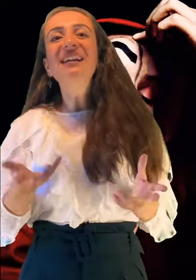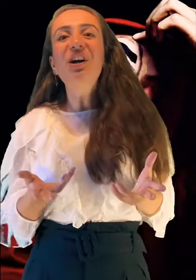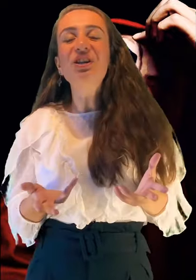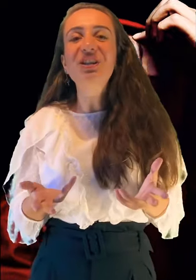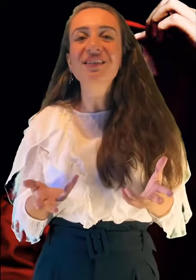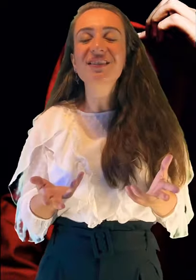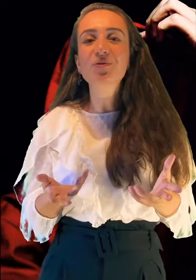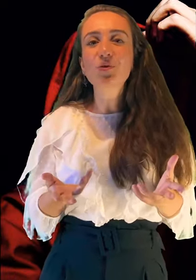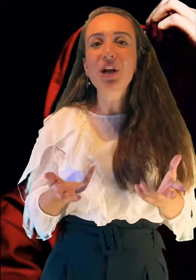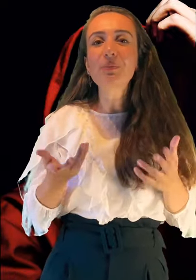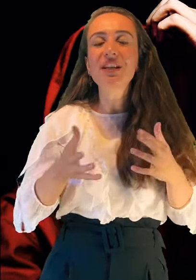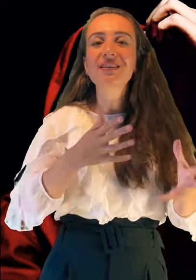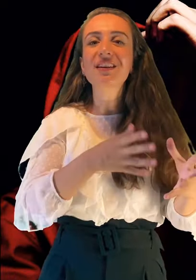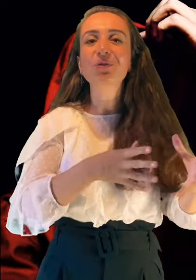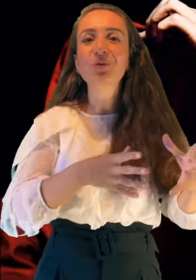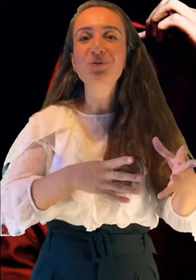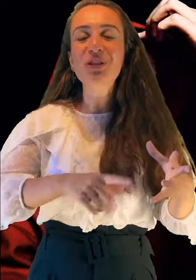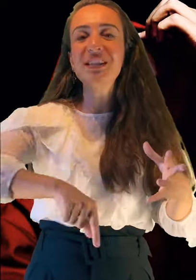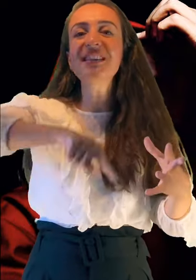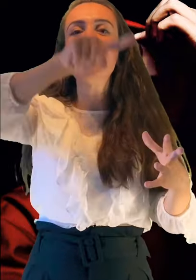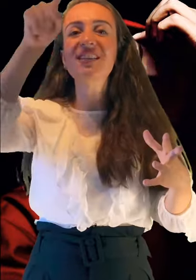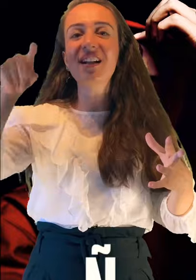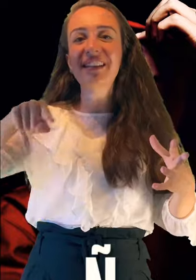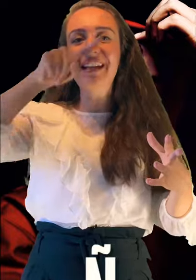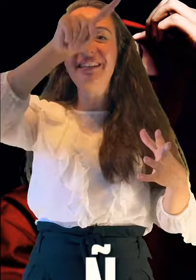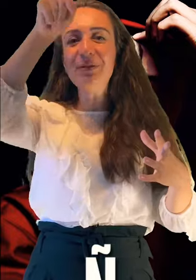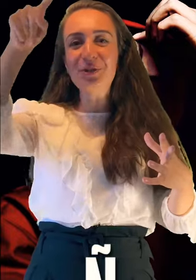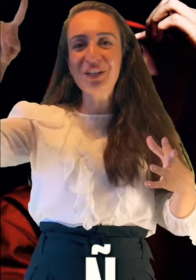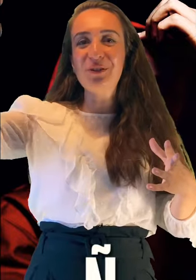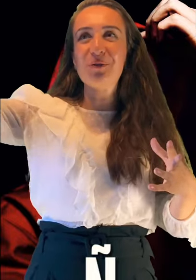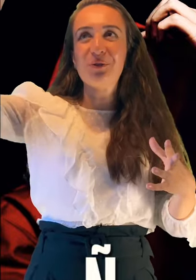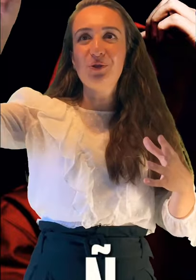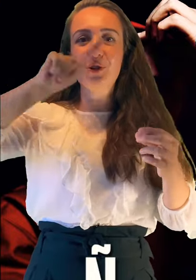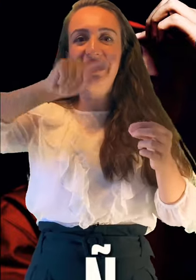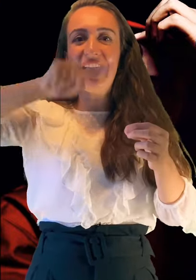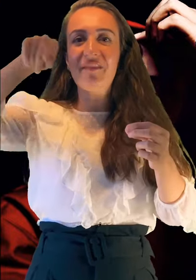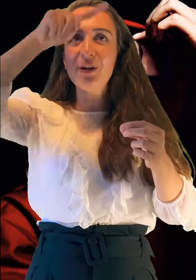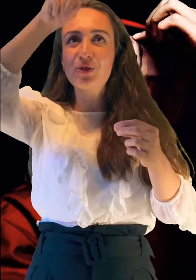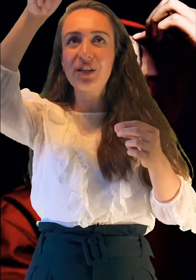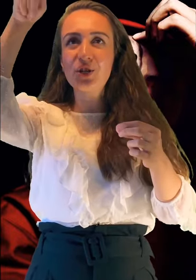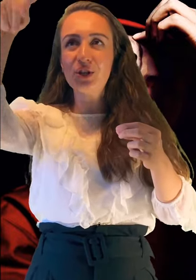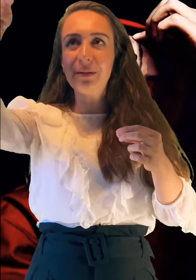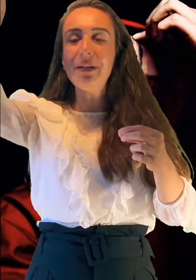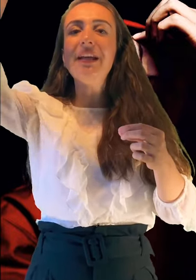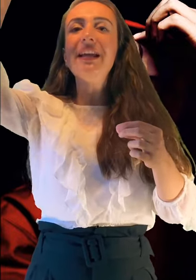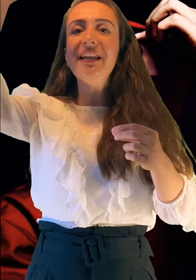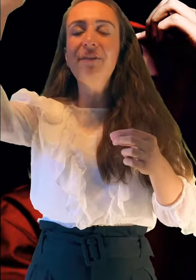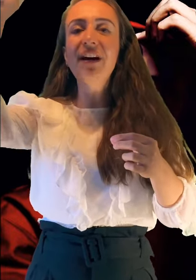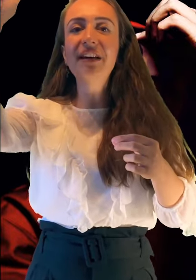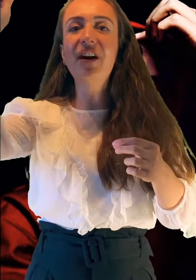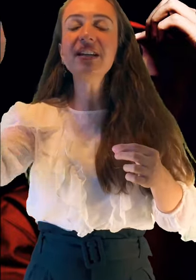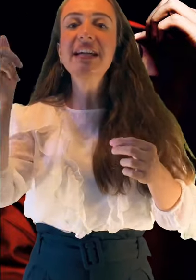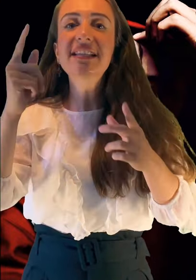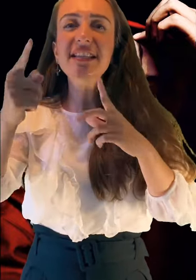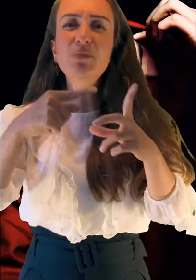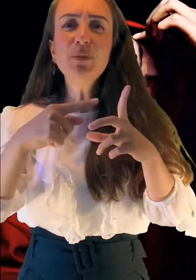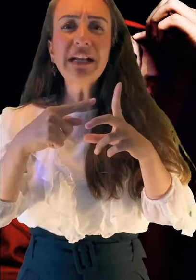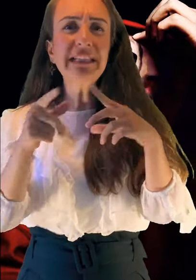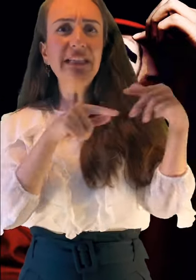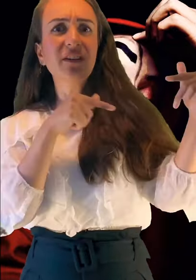aşinasınız hocam? Biz eski Anadolu Türkçesinde nazal ne diye bir şey görürdük. Şöyle N var. Üzerinde şöyle bir ifade var. Siz de bunu belki divan